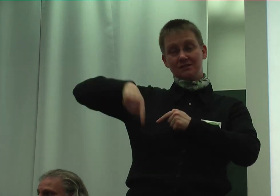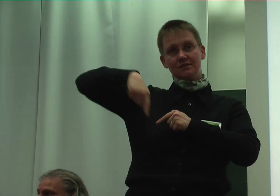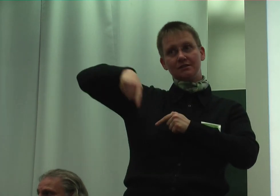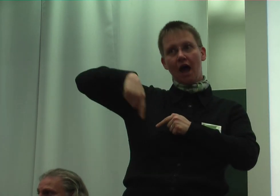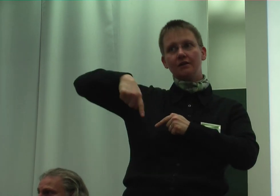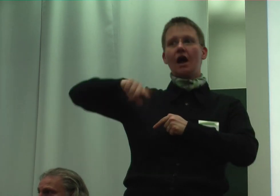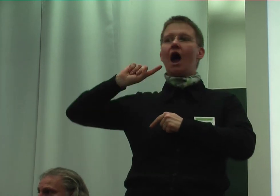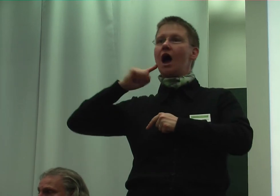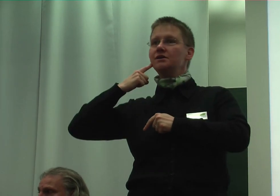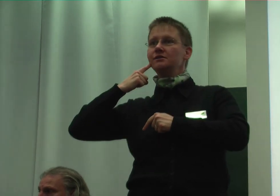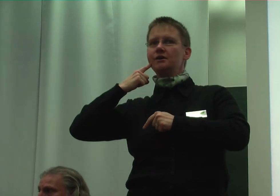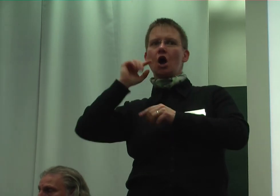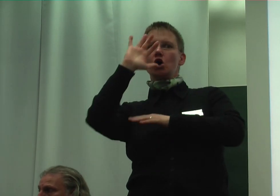sogenannten Schattenbericht.